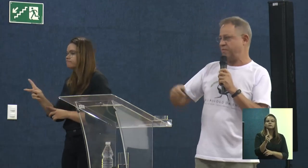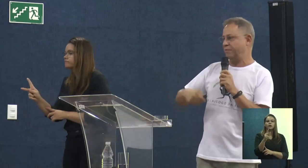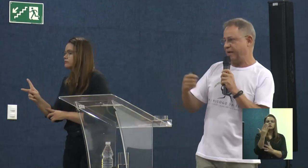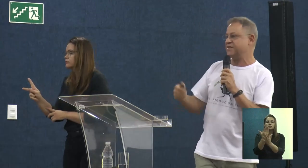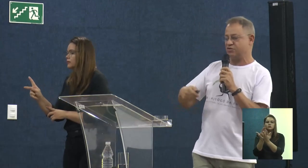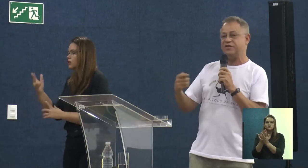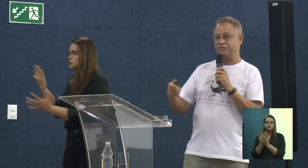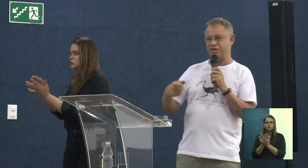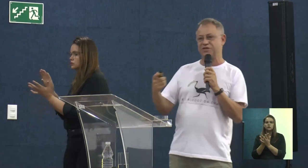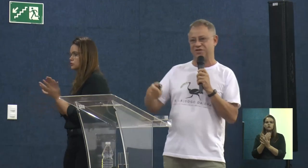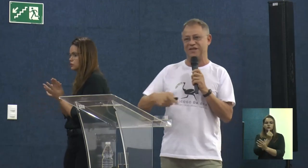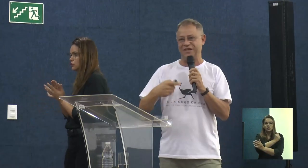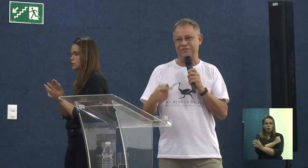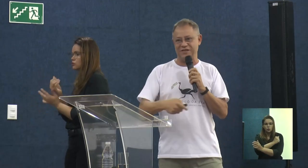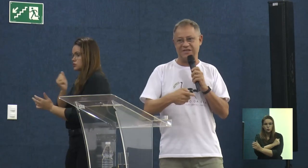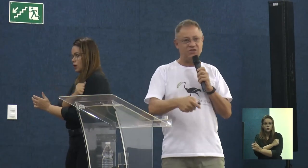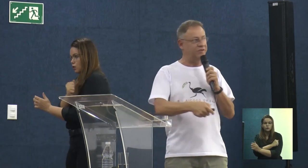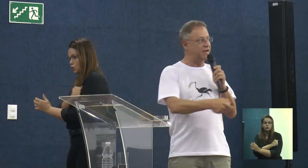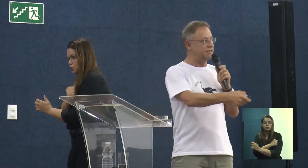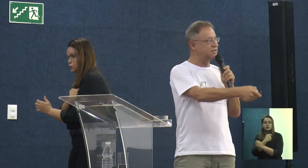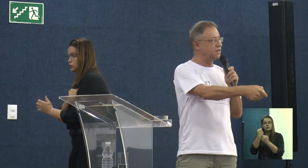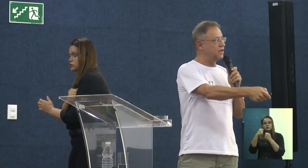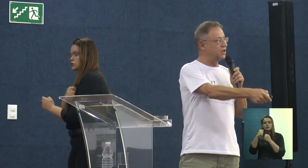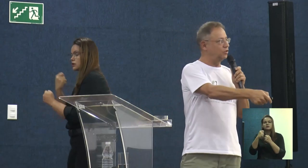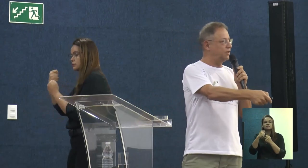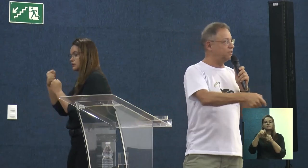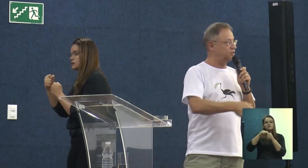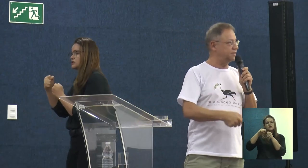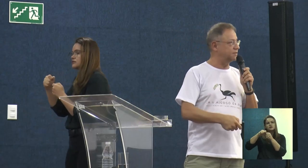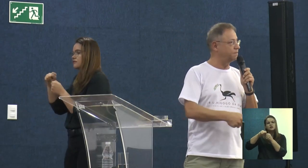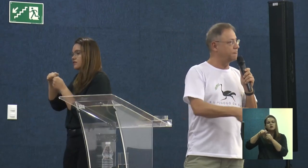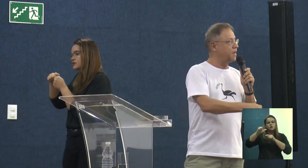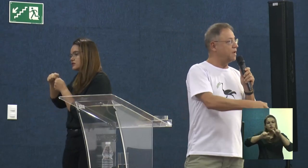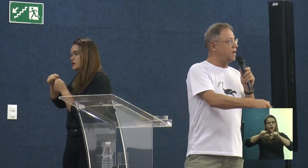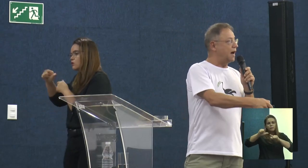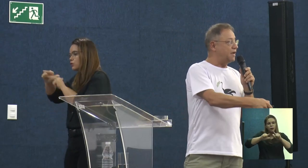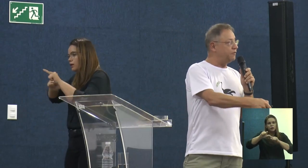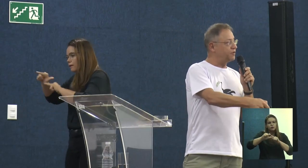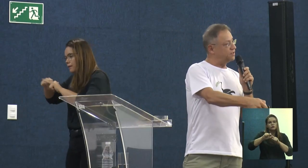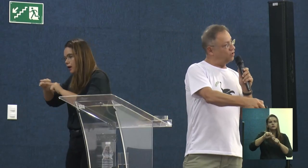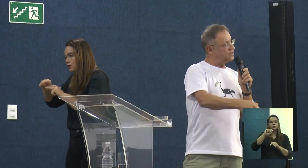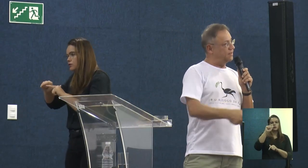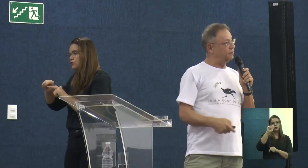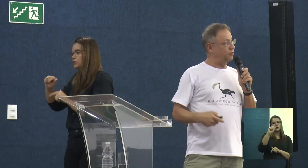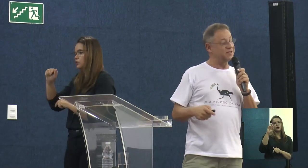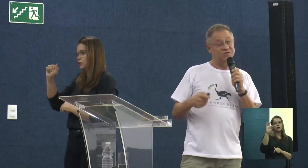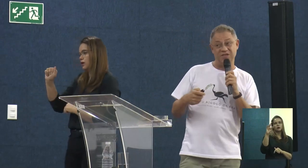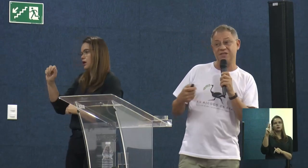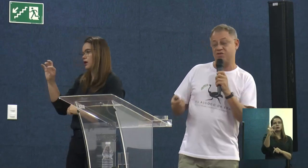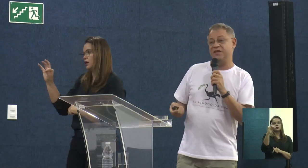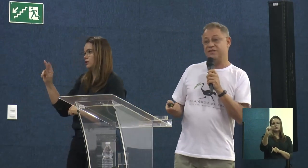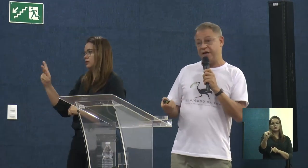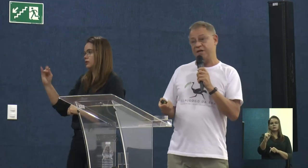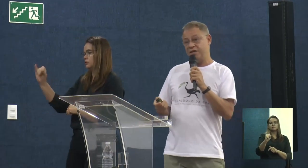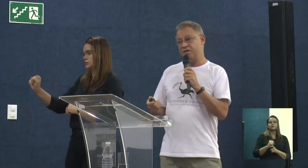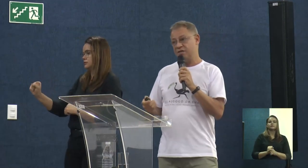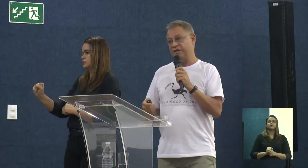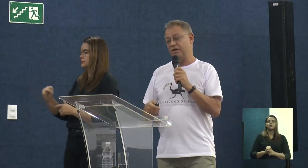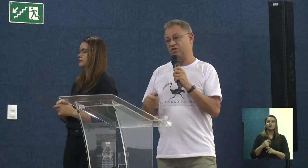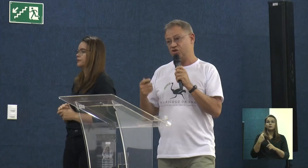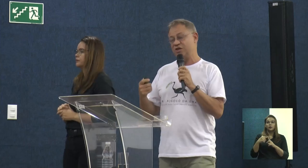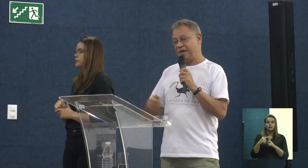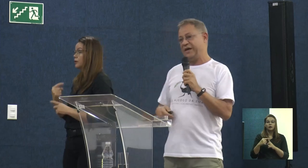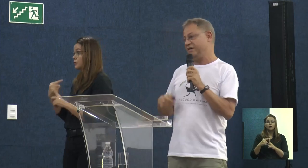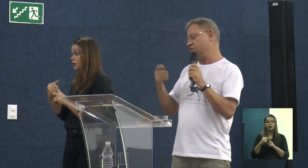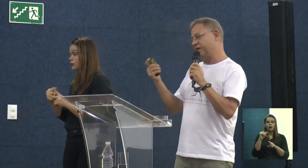prestam serviços ali, fazem as atividades no EATIS. A ênfase nossa é na formação de assessorias técnicas,